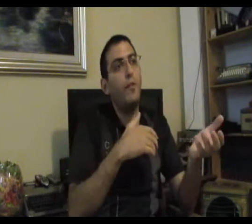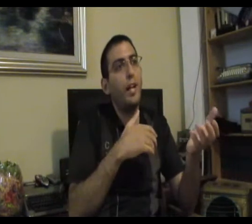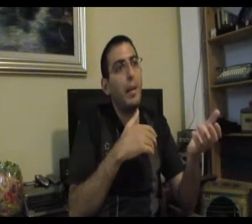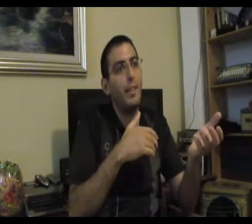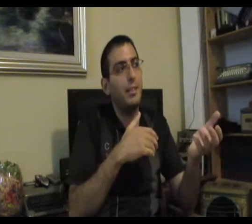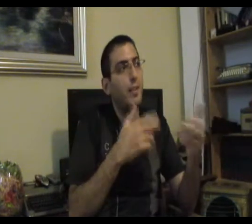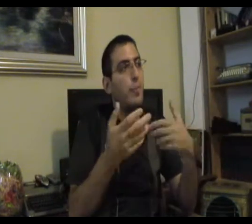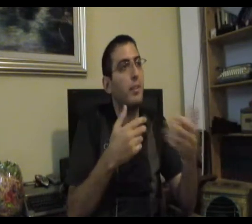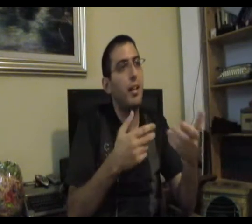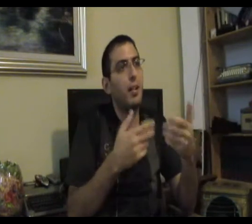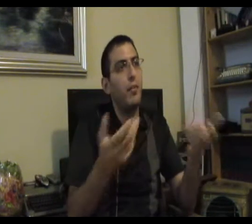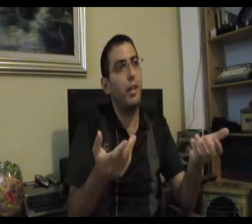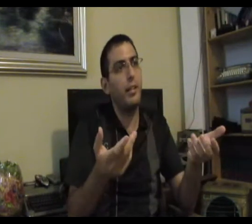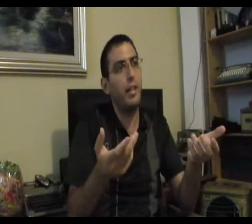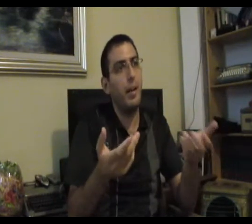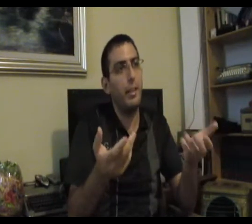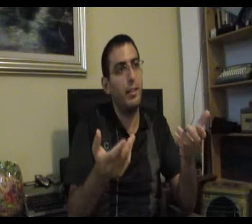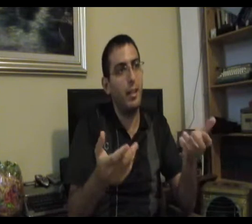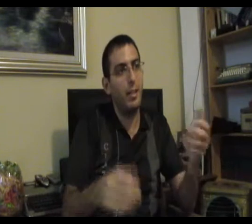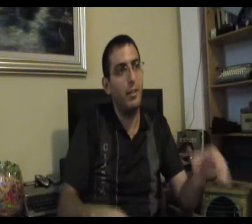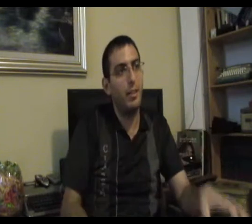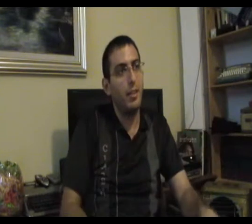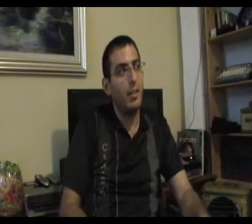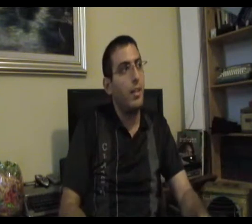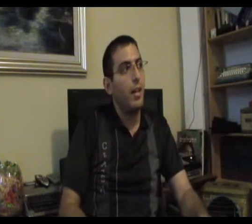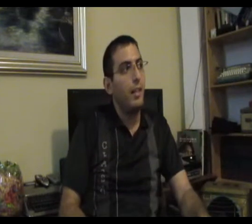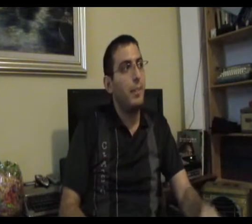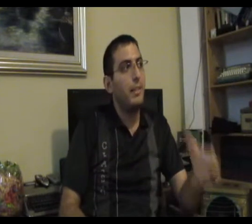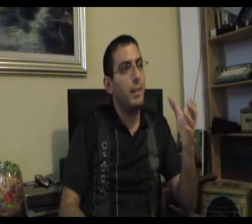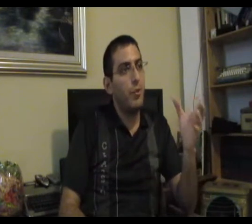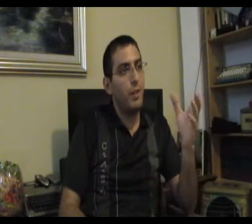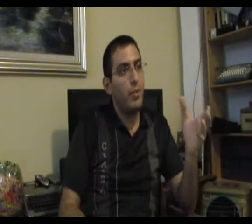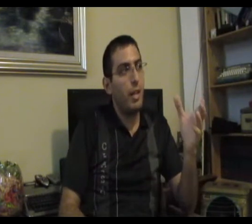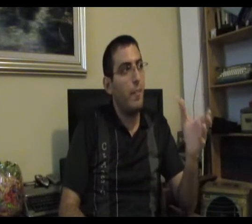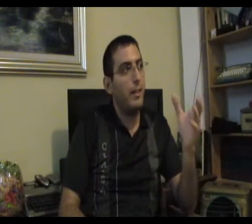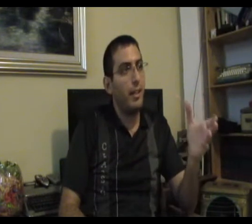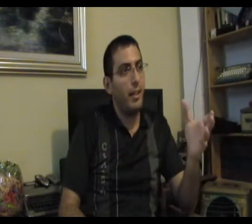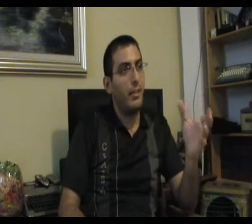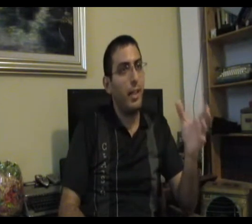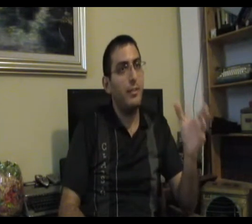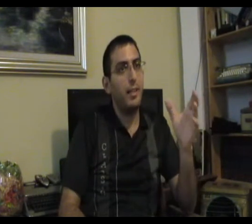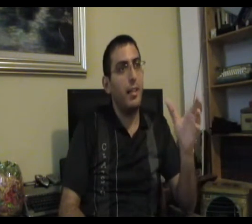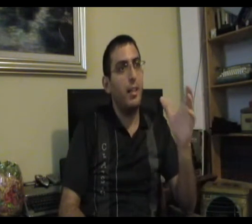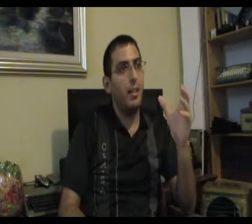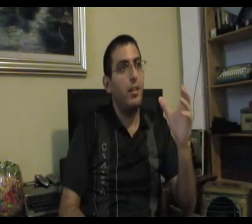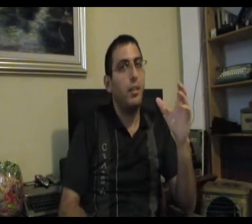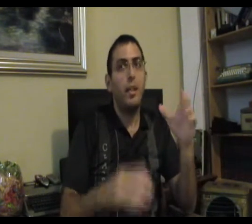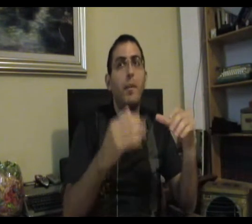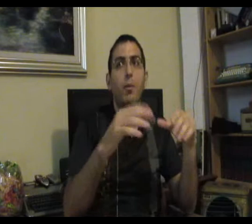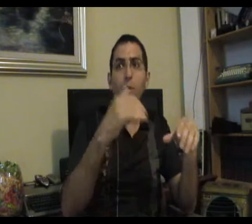לפחד לאבד את זה כמו שבמשחק אתה לא פחד לאבד את ה... אז זה בעצם הייתה תשובה לשאלה מה הדרך? הדרך זה אם אנחנו